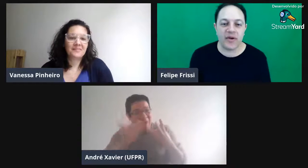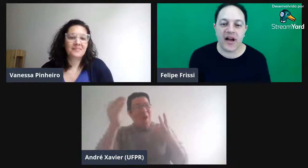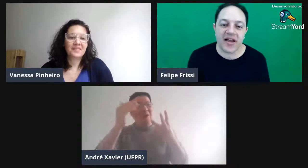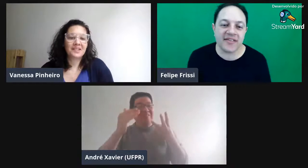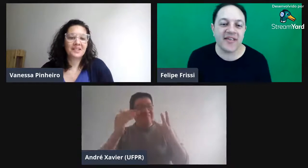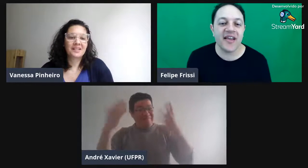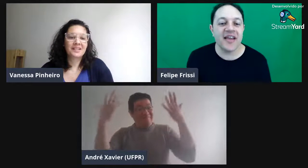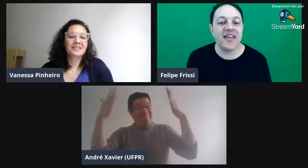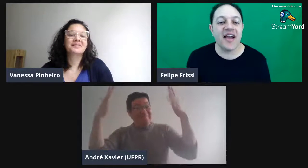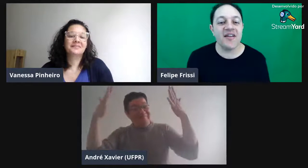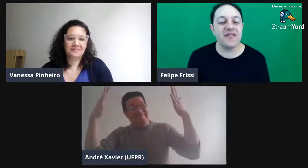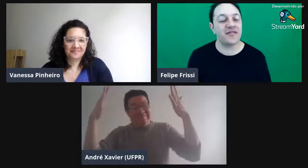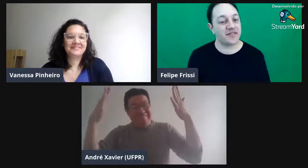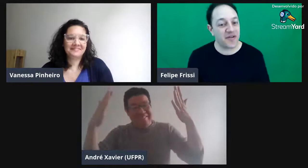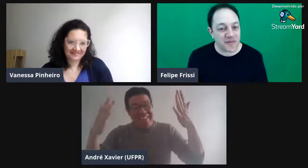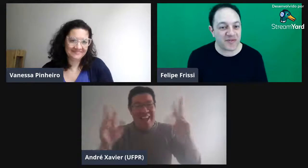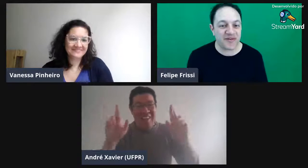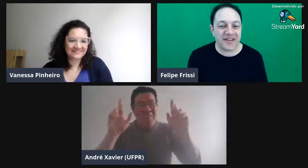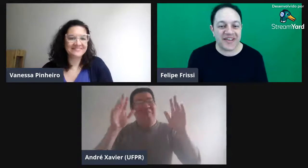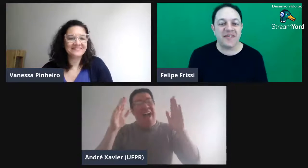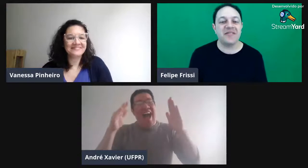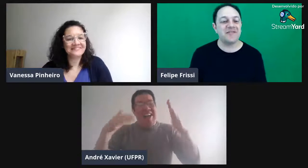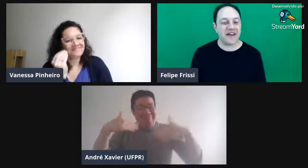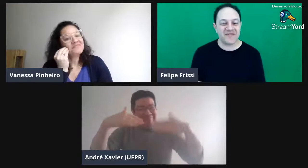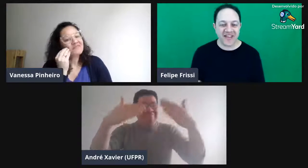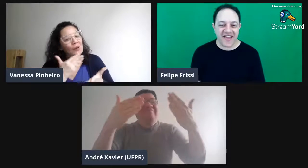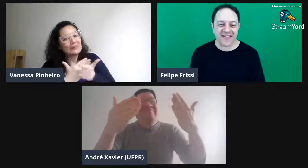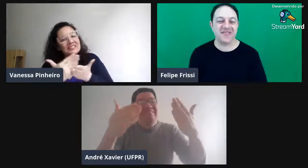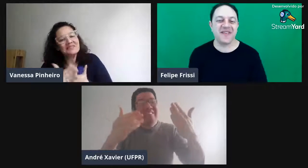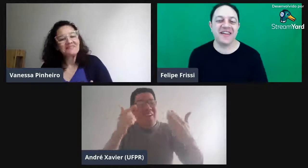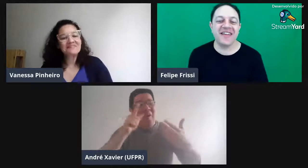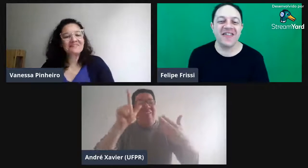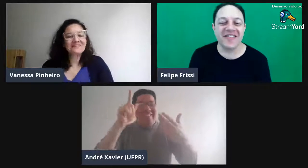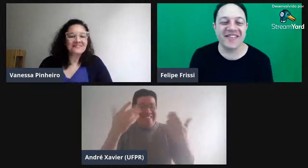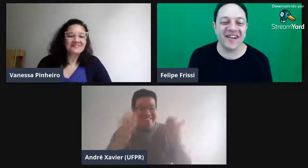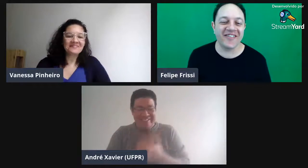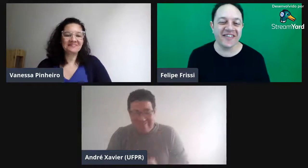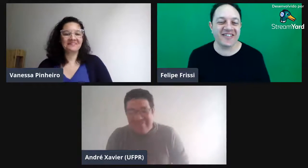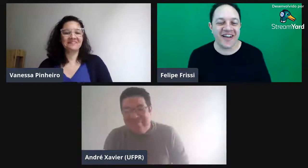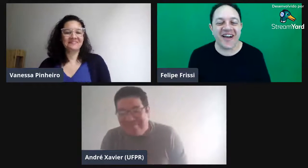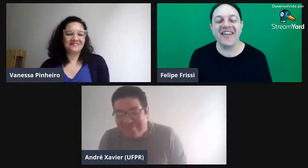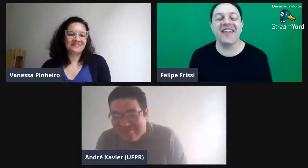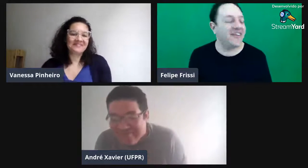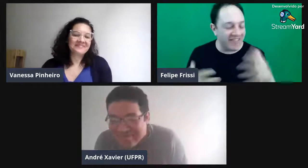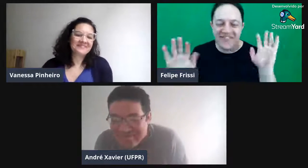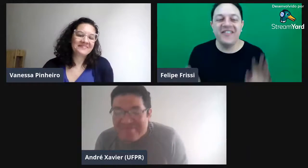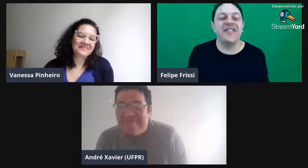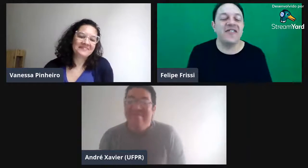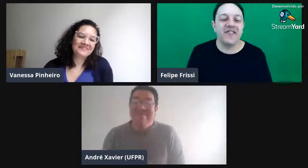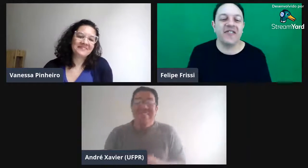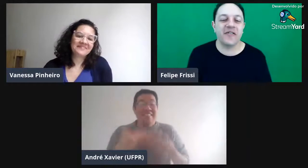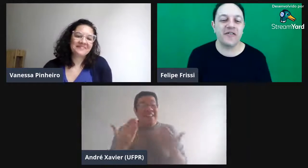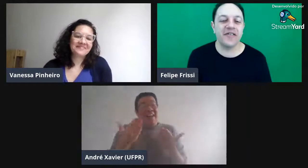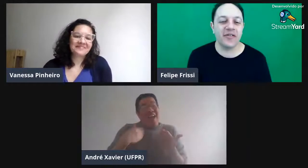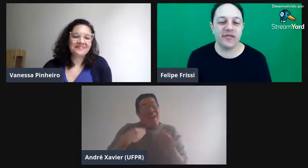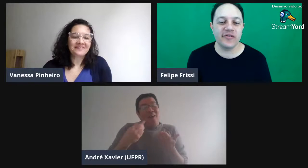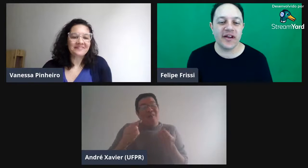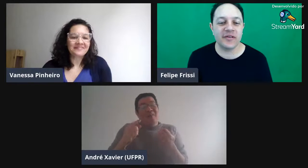numerais. E aí, você começou aqui, parabéns, tomara que consiga avançar e dê tudo certo.